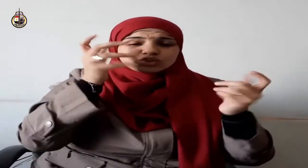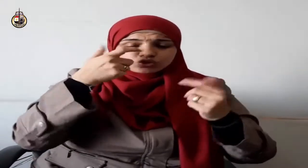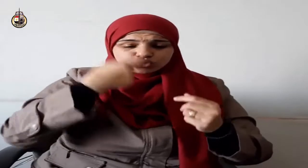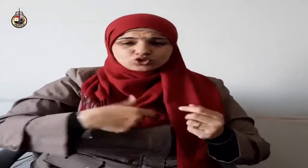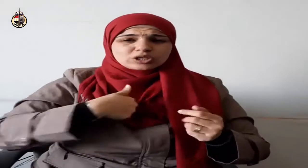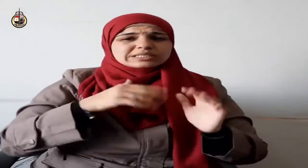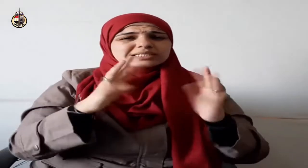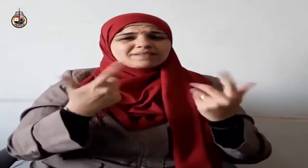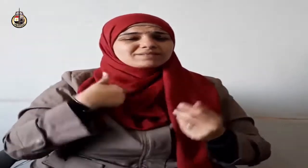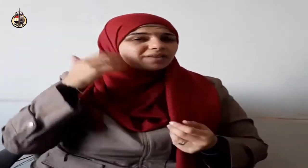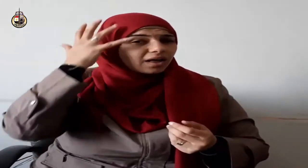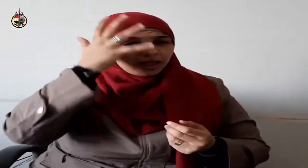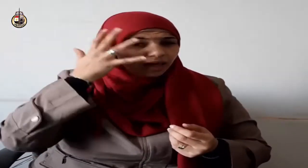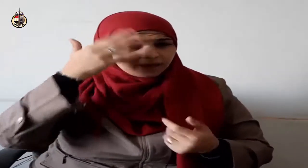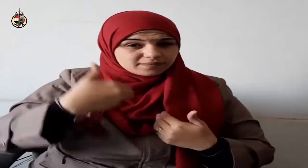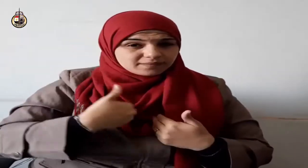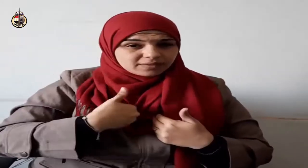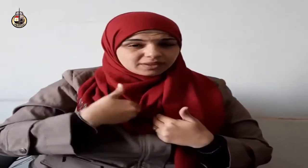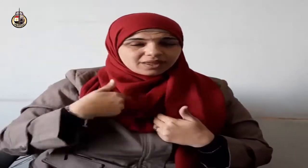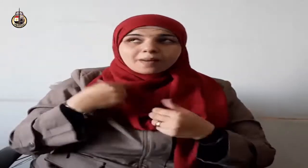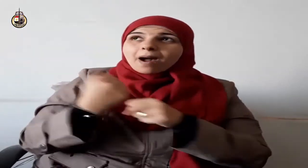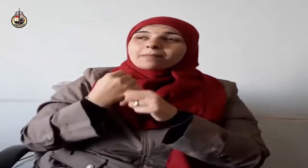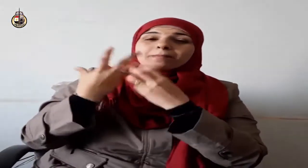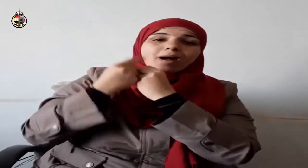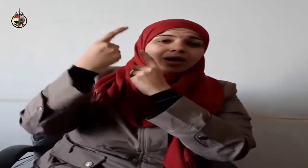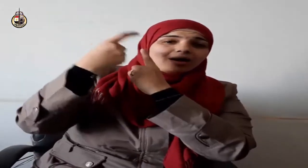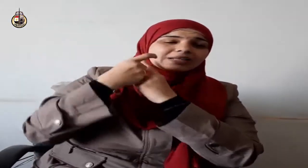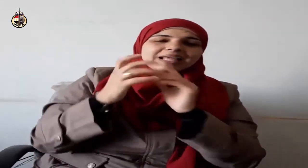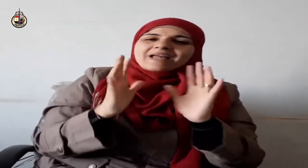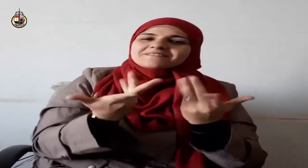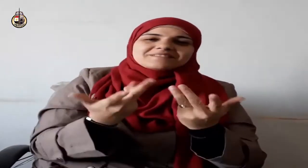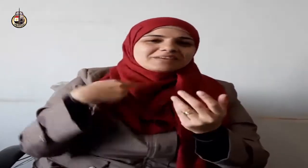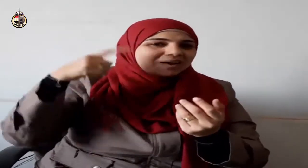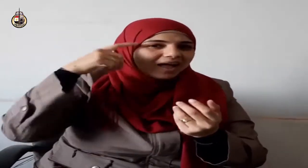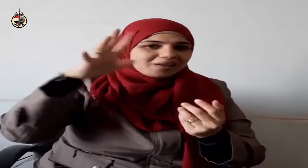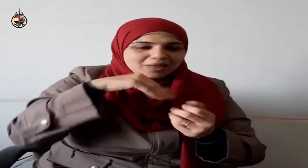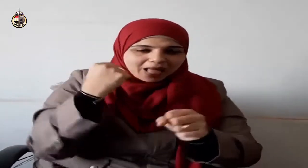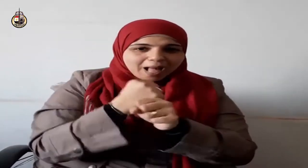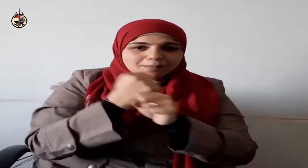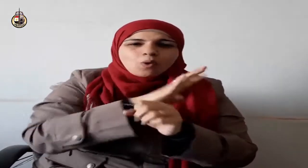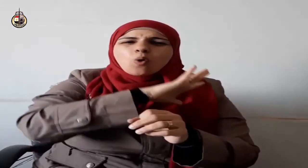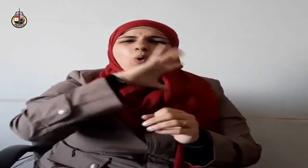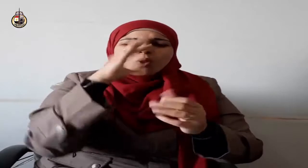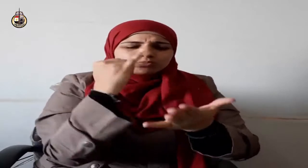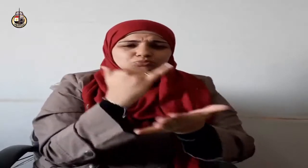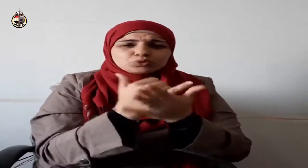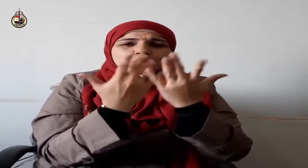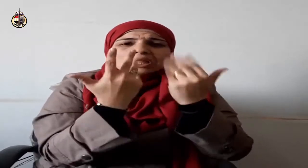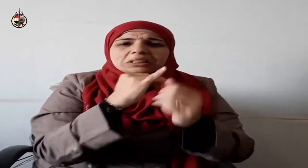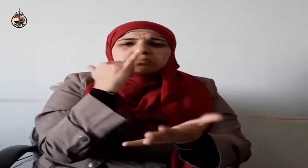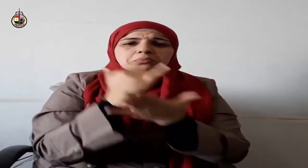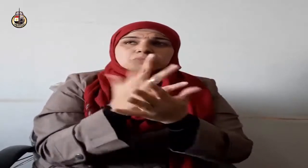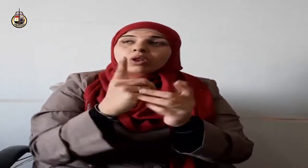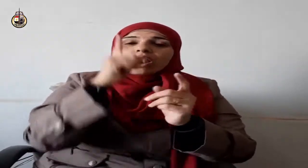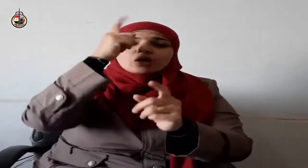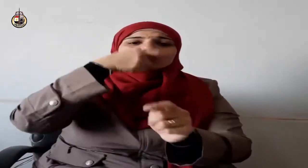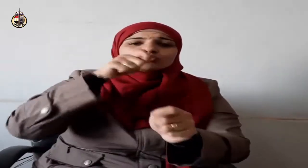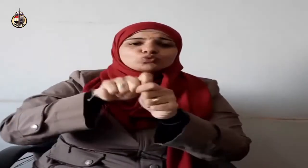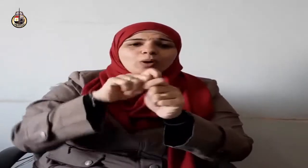تحتها أهم أبواب السكينة والطمأنينة والصحة النفسية